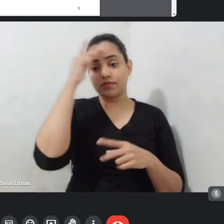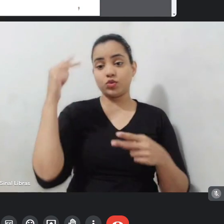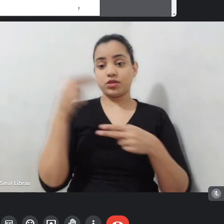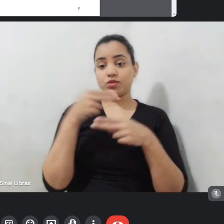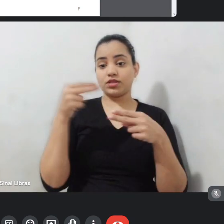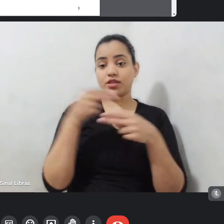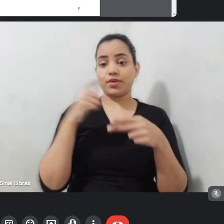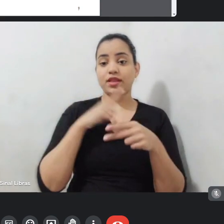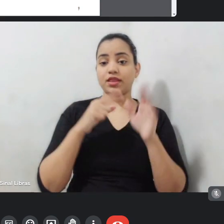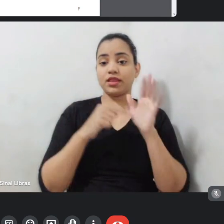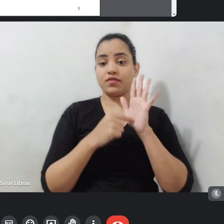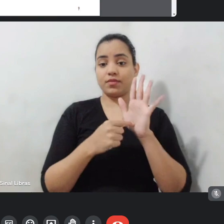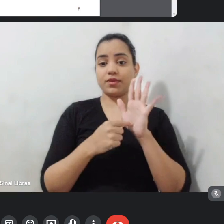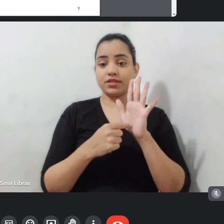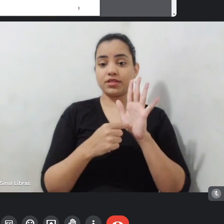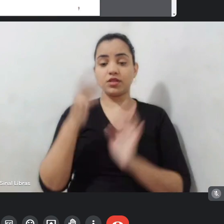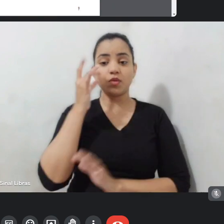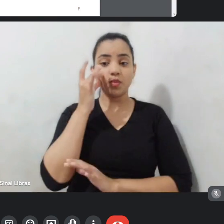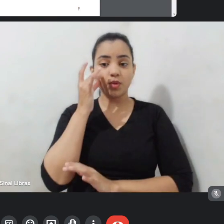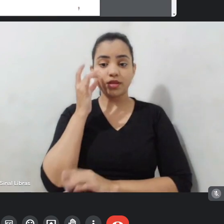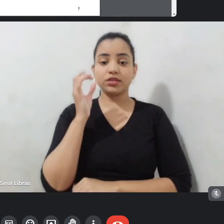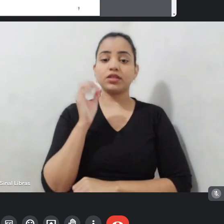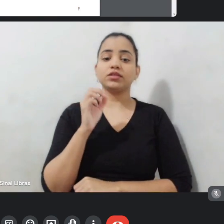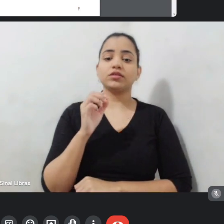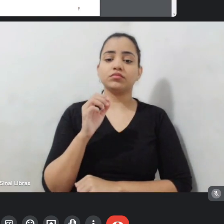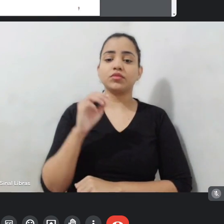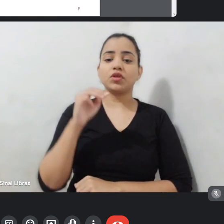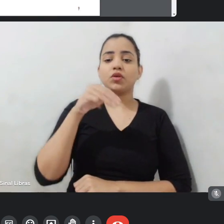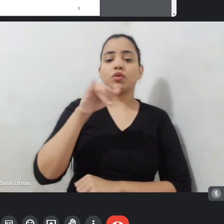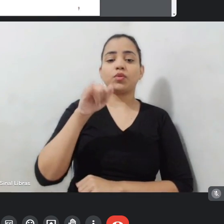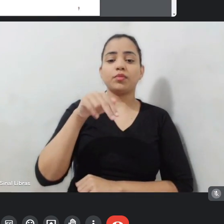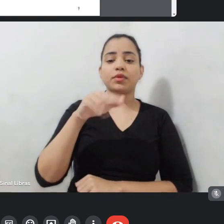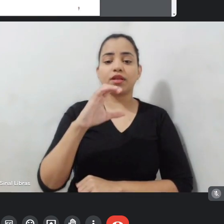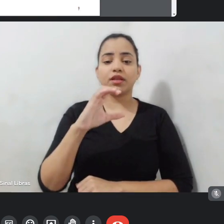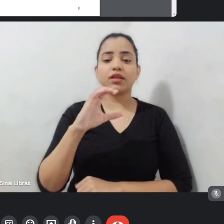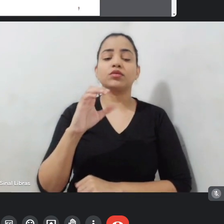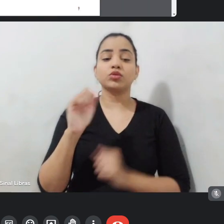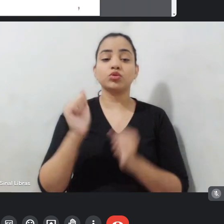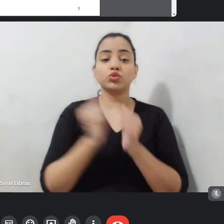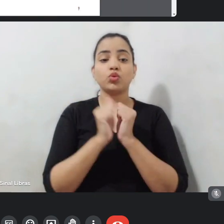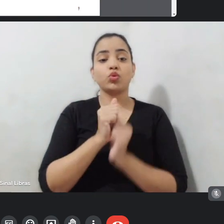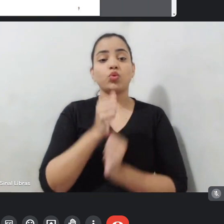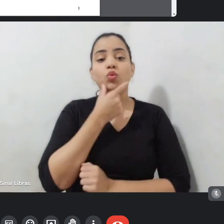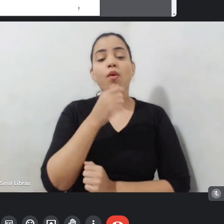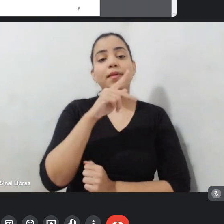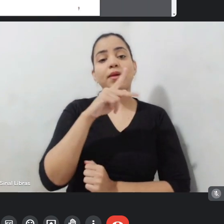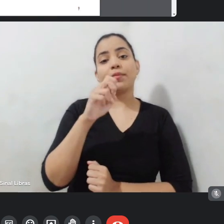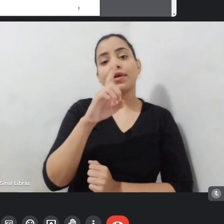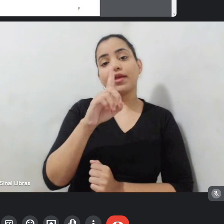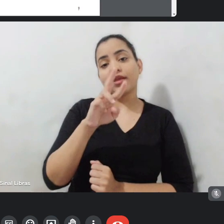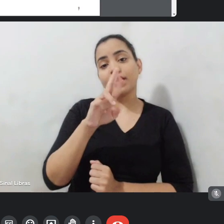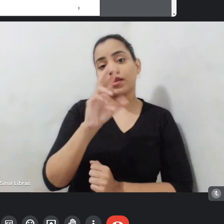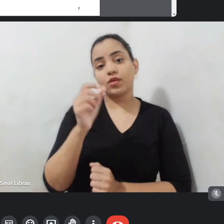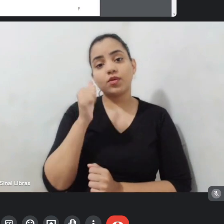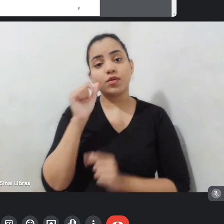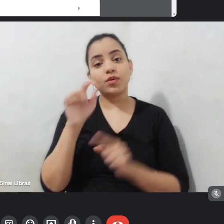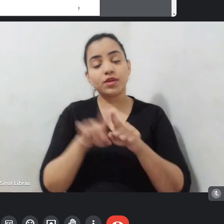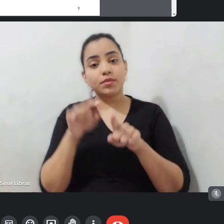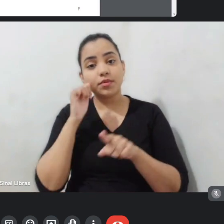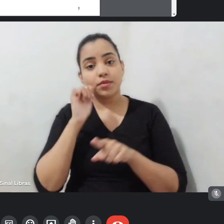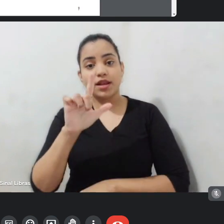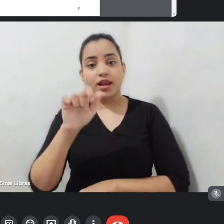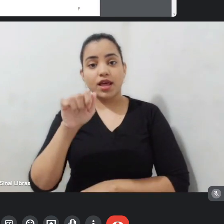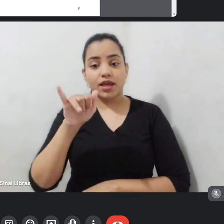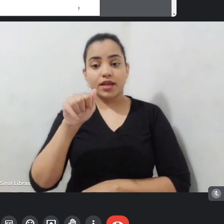presença do Ministério da Cultura através do Pedro Pasconcelos e da Laiana, na época estava baseado no